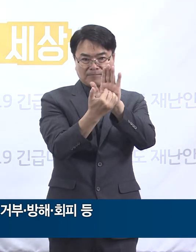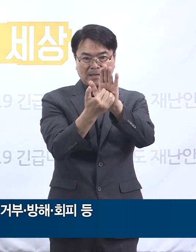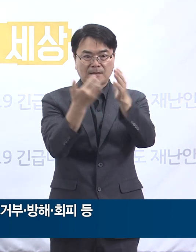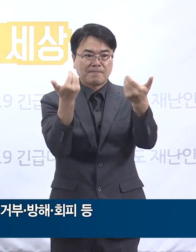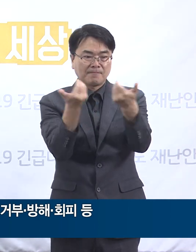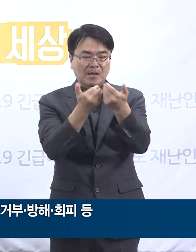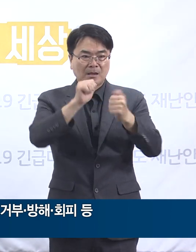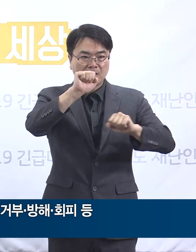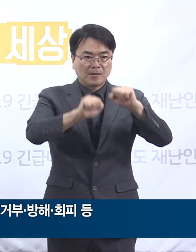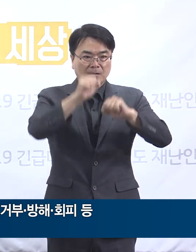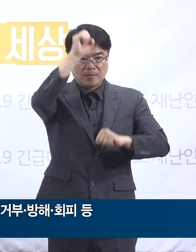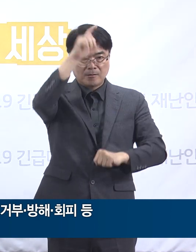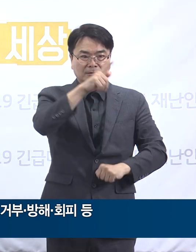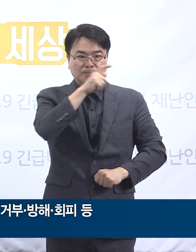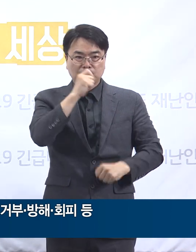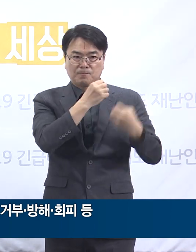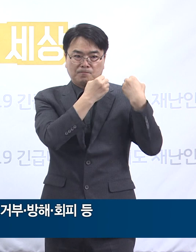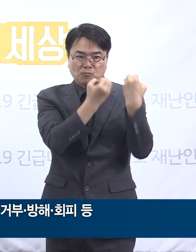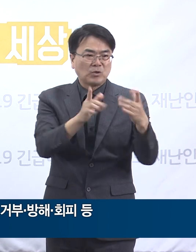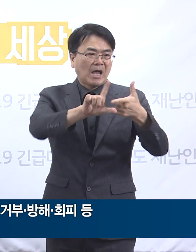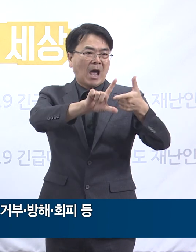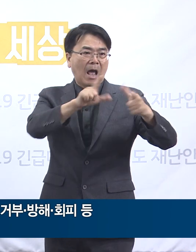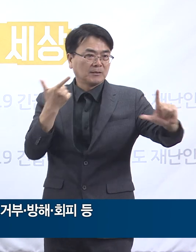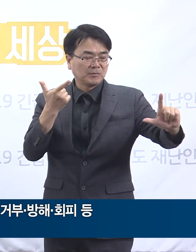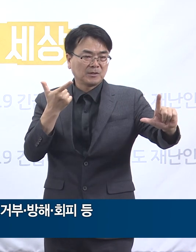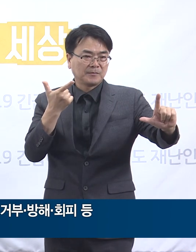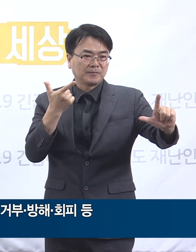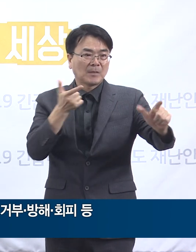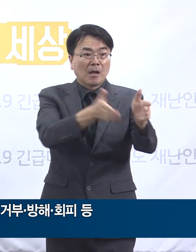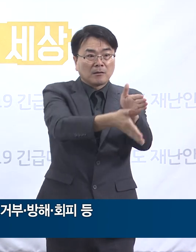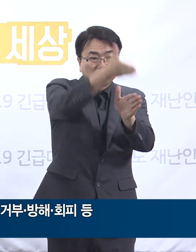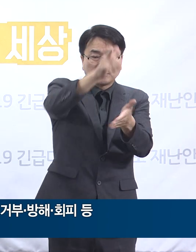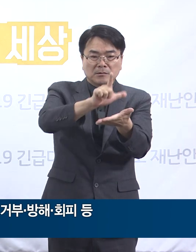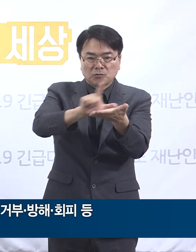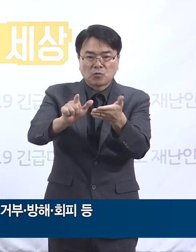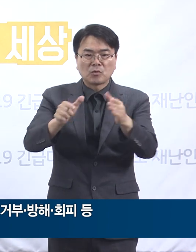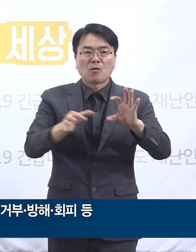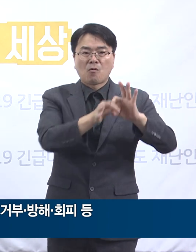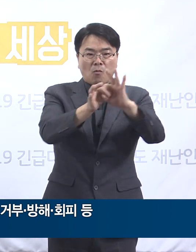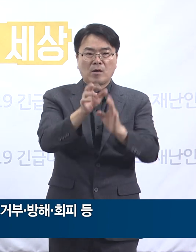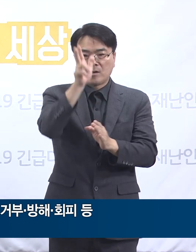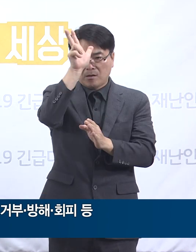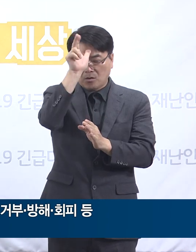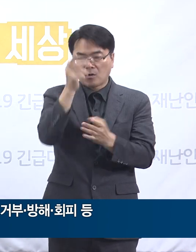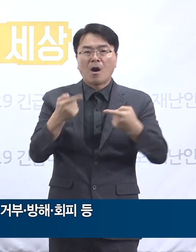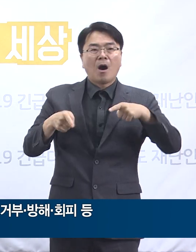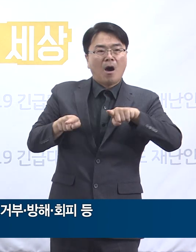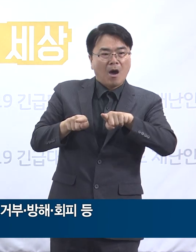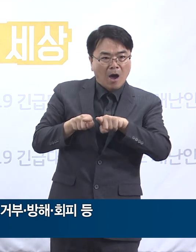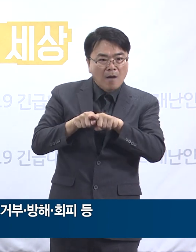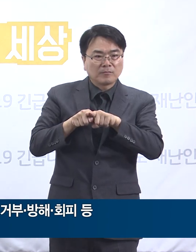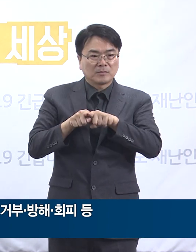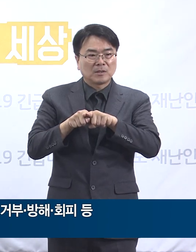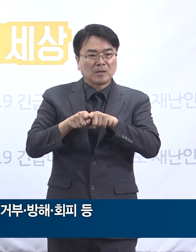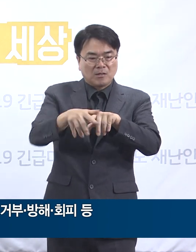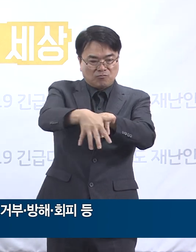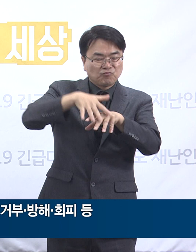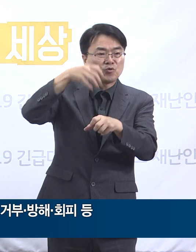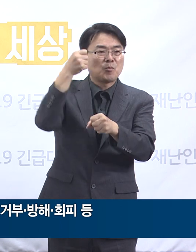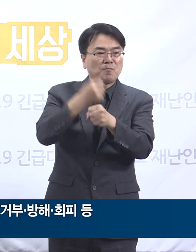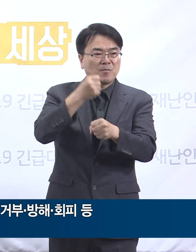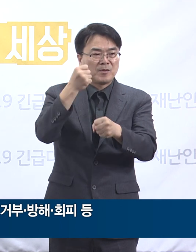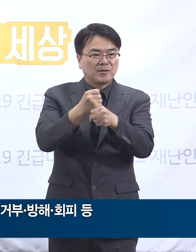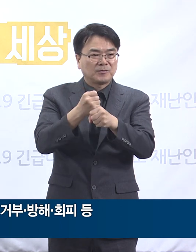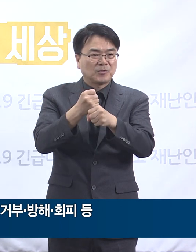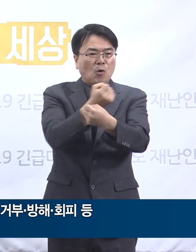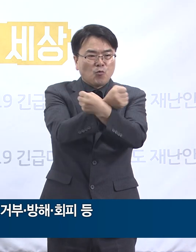결코 묵과하지 않을 것입니다. 시군, 관할 경찰서와 유기적인 협조 체계를 구축하여 무관용